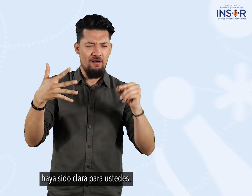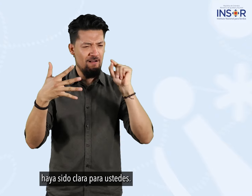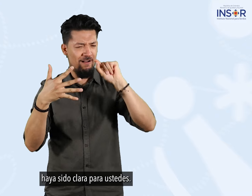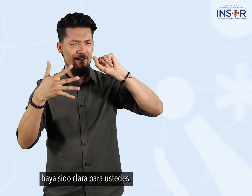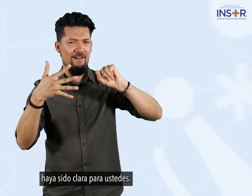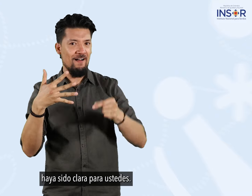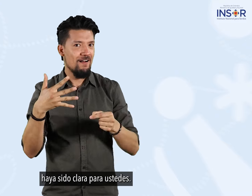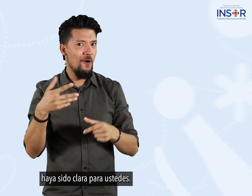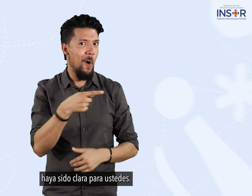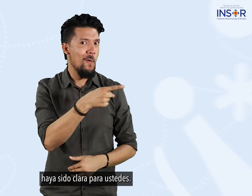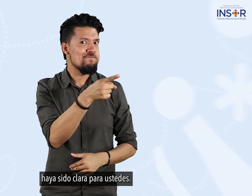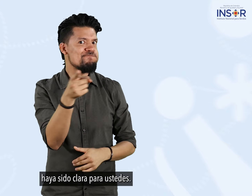ustedes